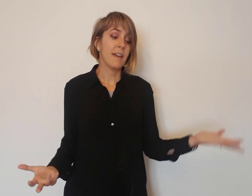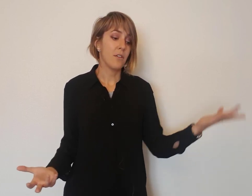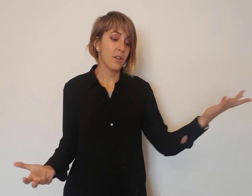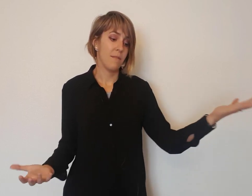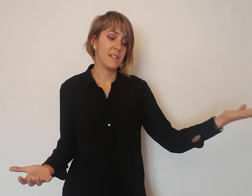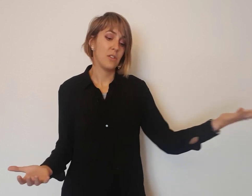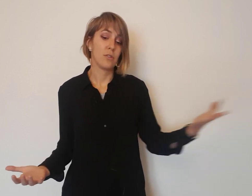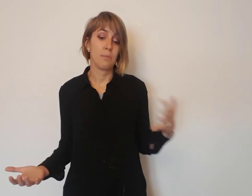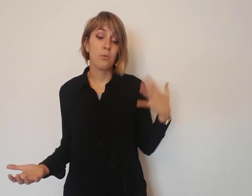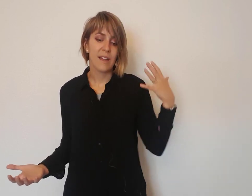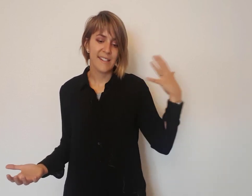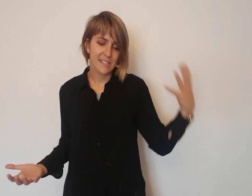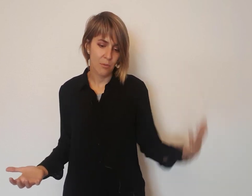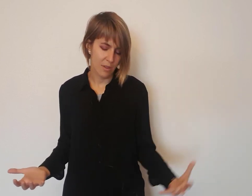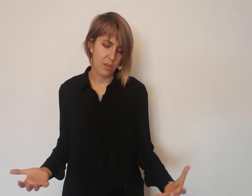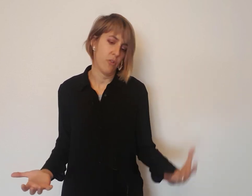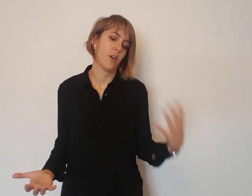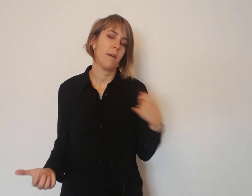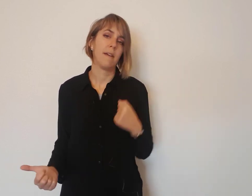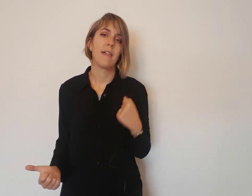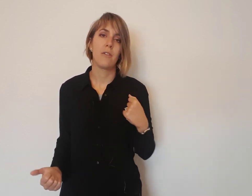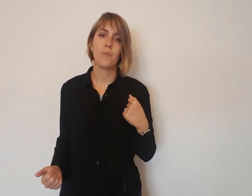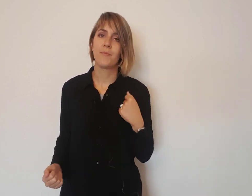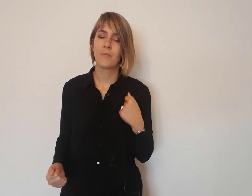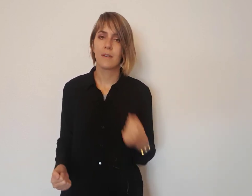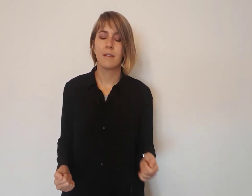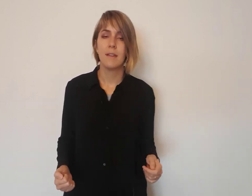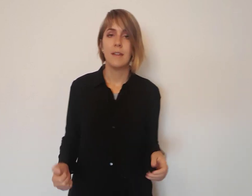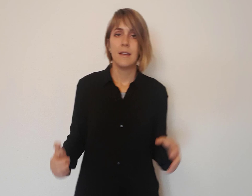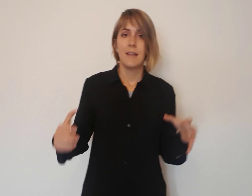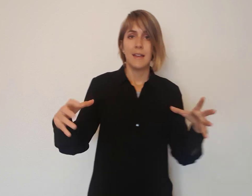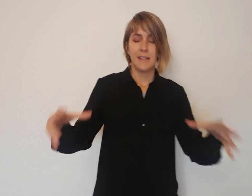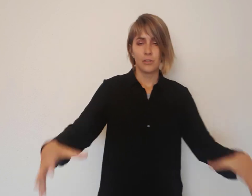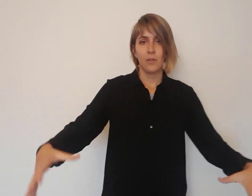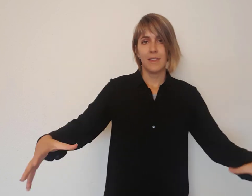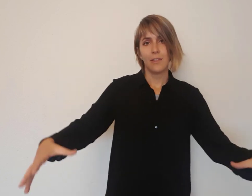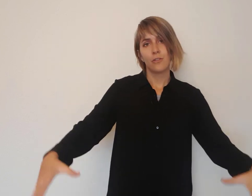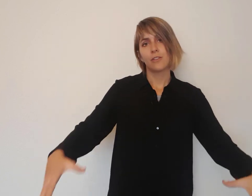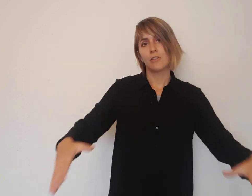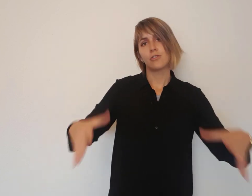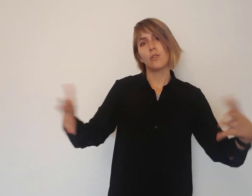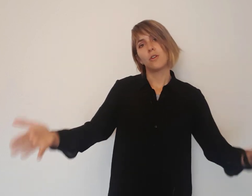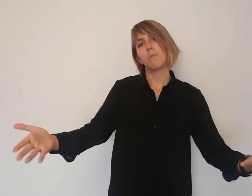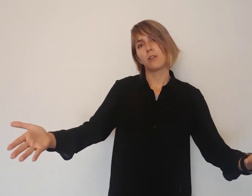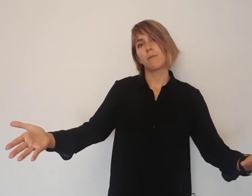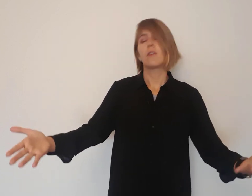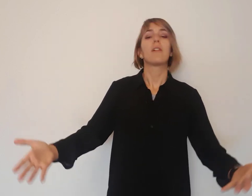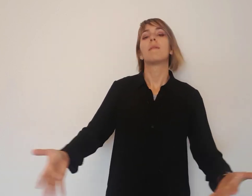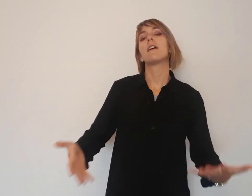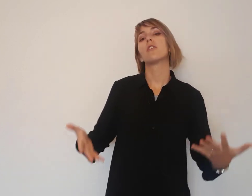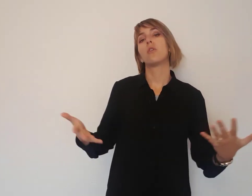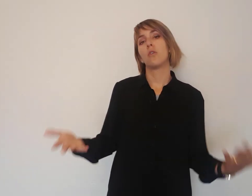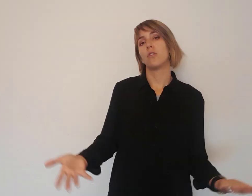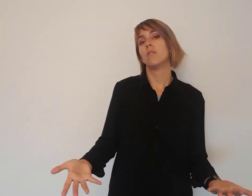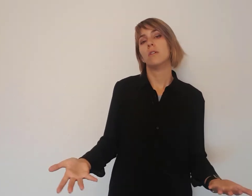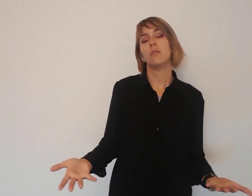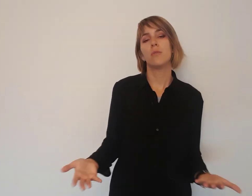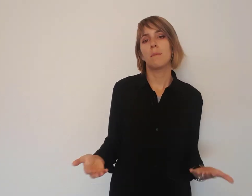dijeron que había sido de pura extenuación lo que me había dado. Esto he decidido contároslo hoy porque vengo de hablar con una